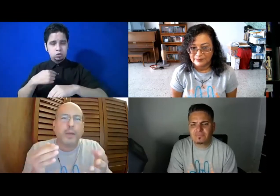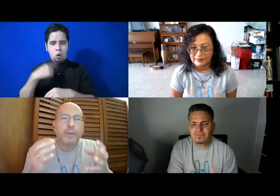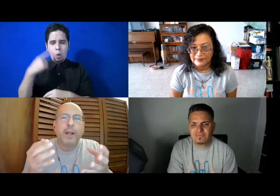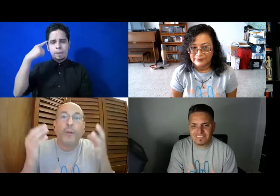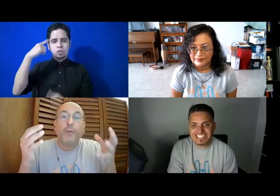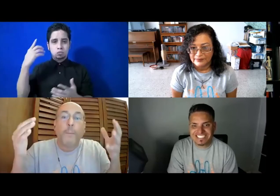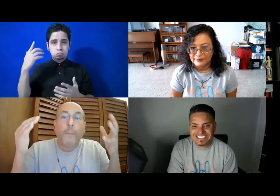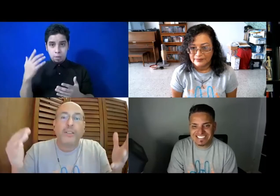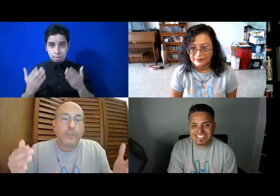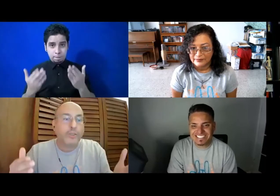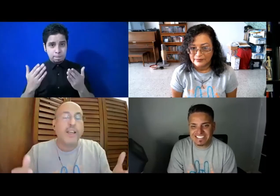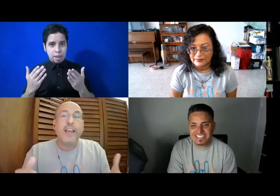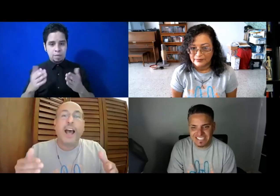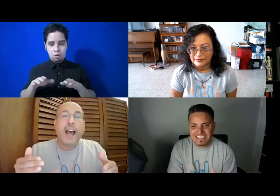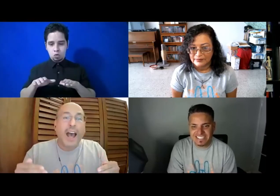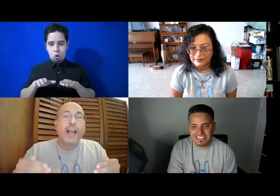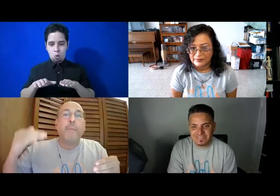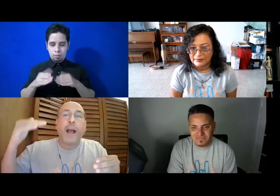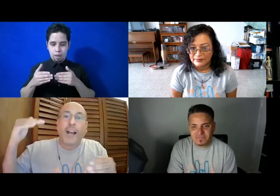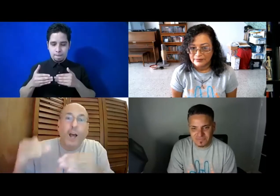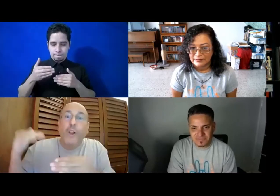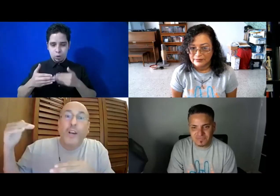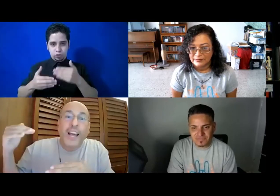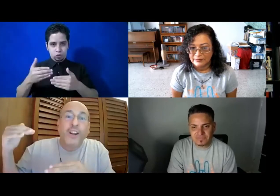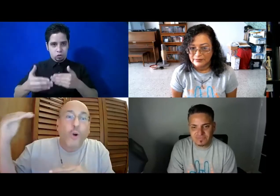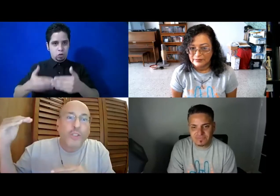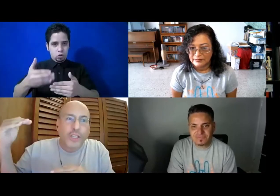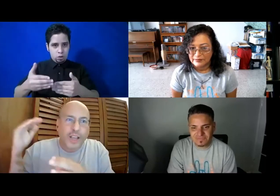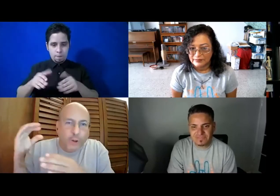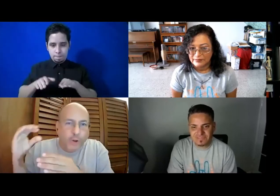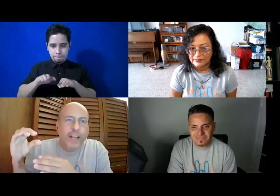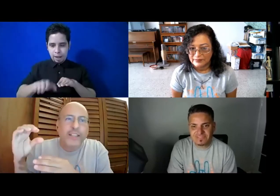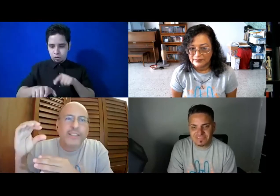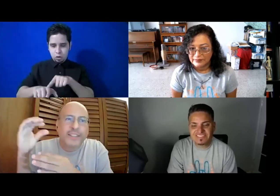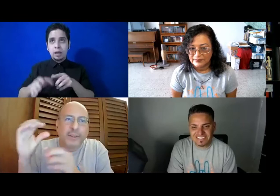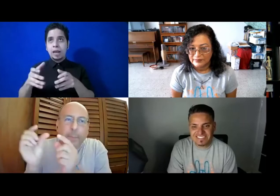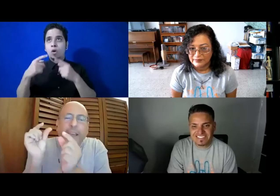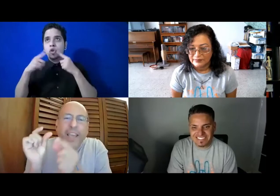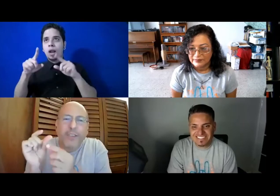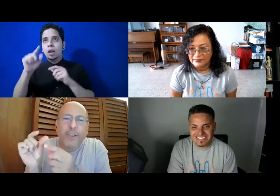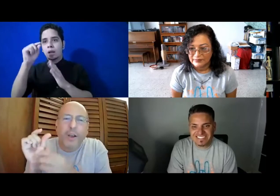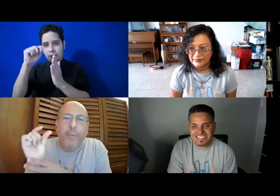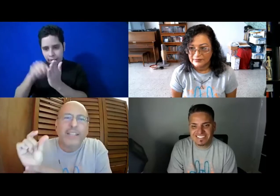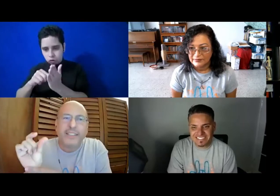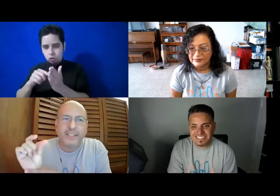debiera haber unos pasos a lograr cosas, a lograr pequeños avances.